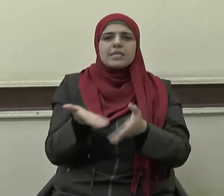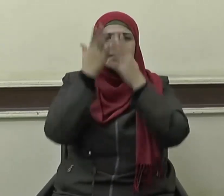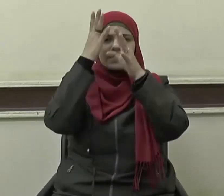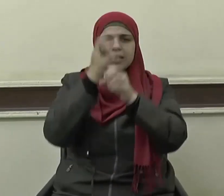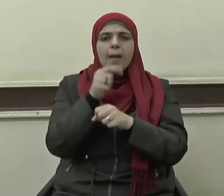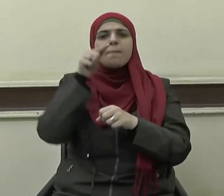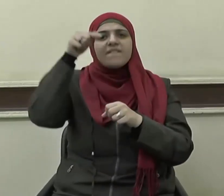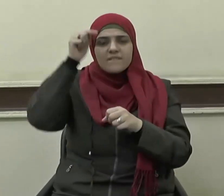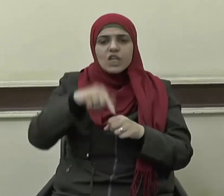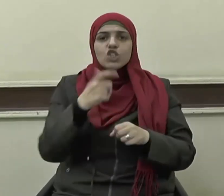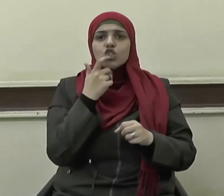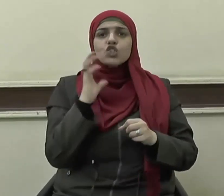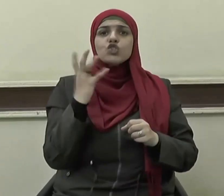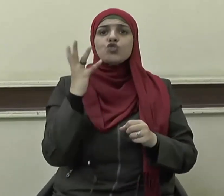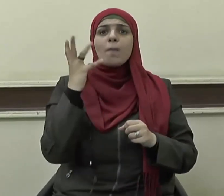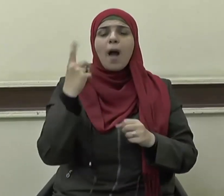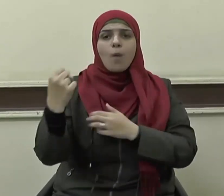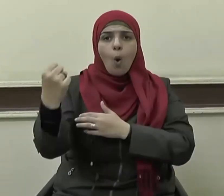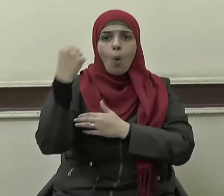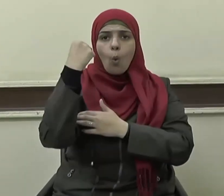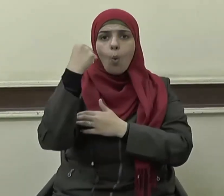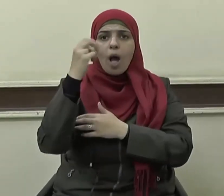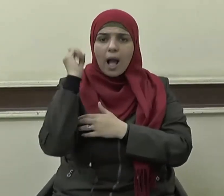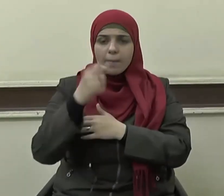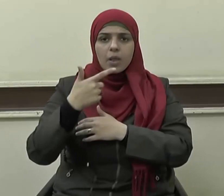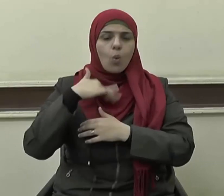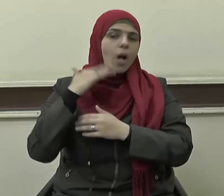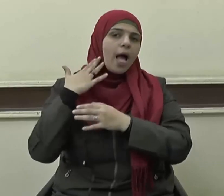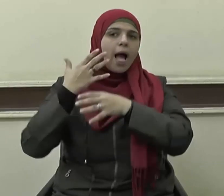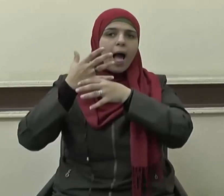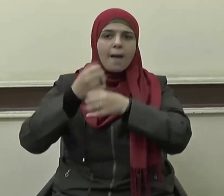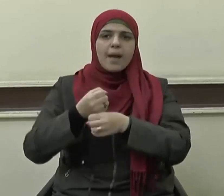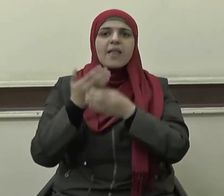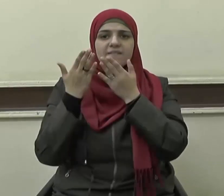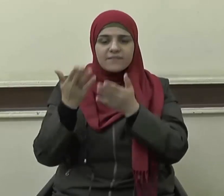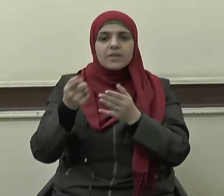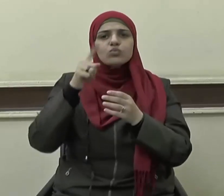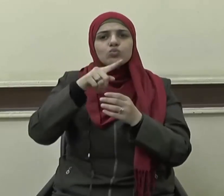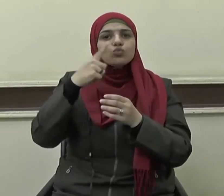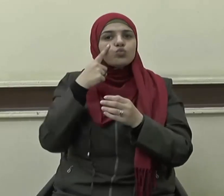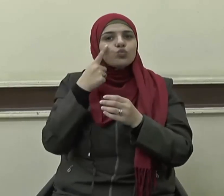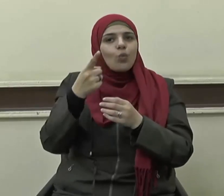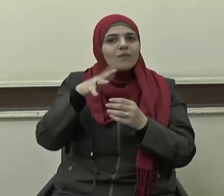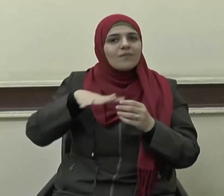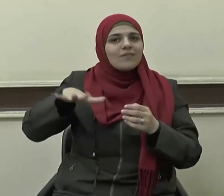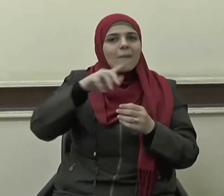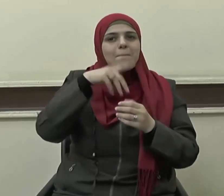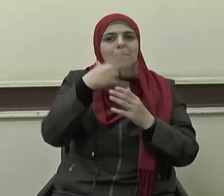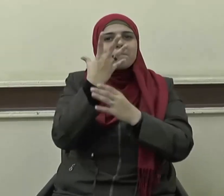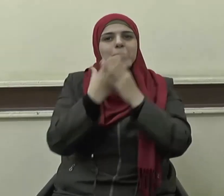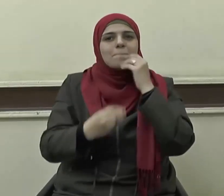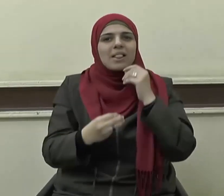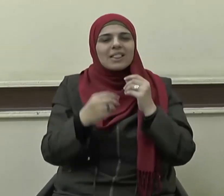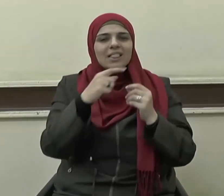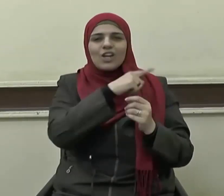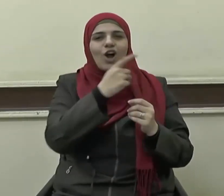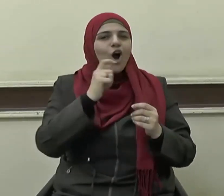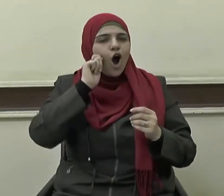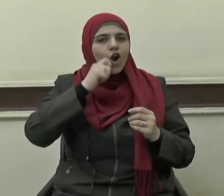ريعان شبابه وقوته وأمانته التي دفعت ابنة الراجل الصالح